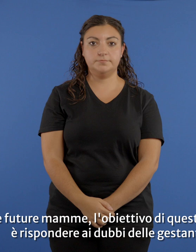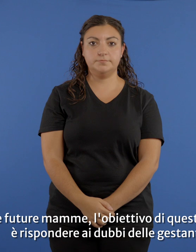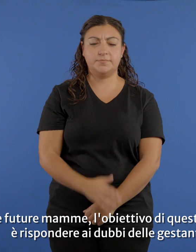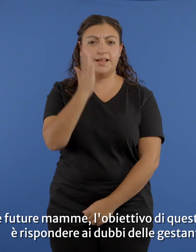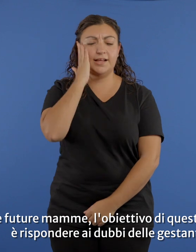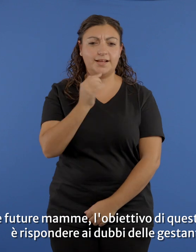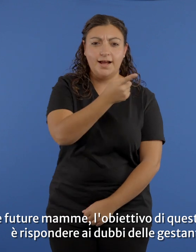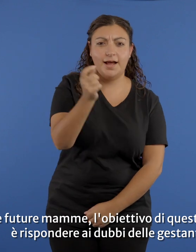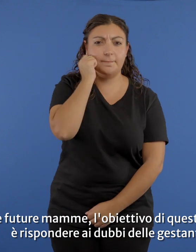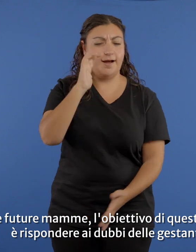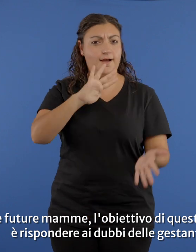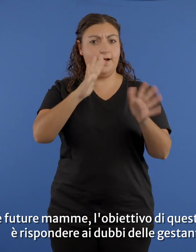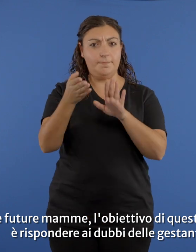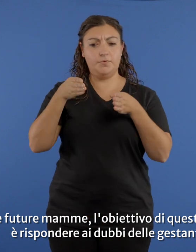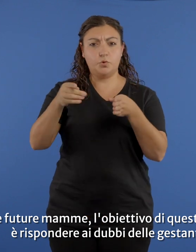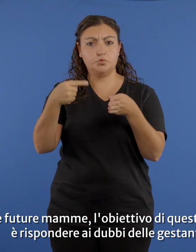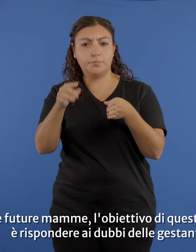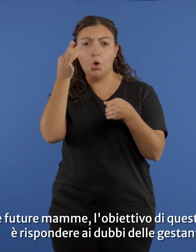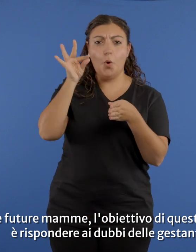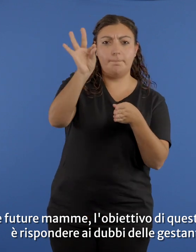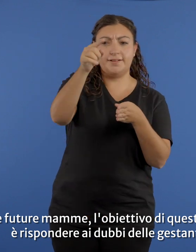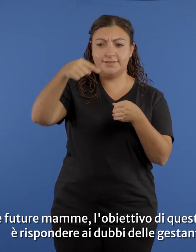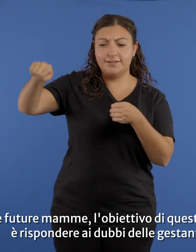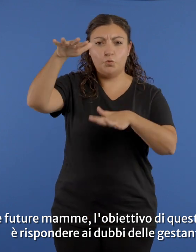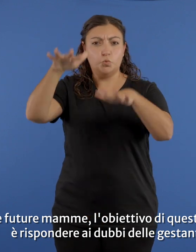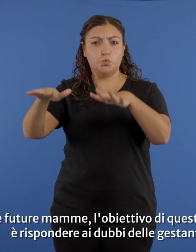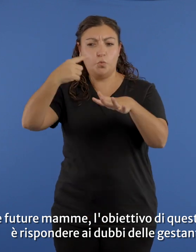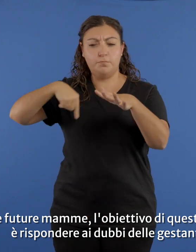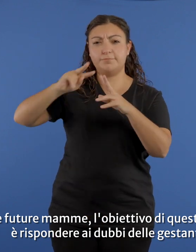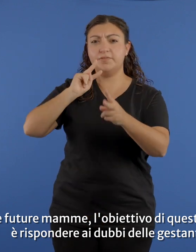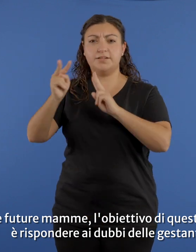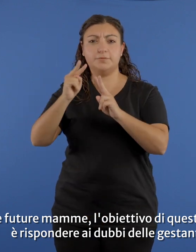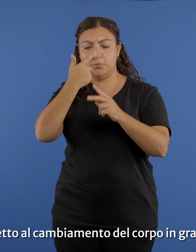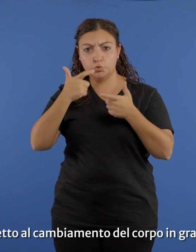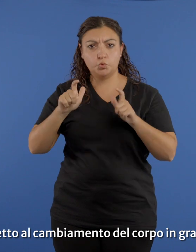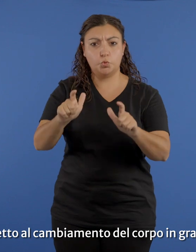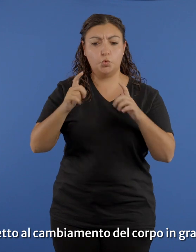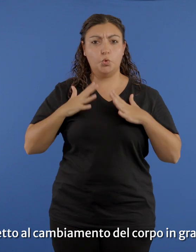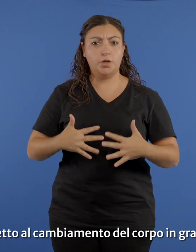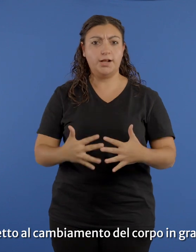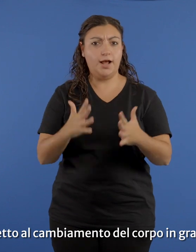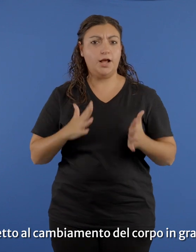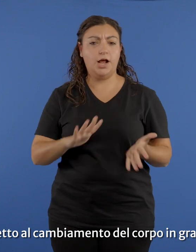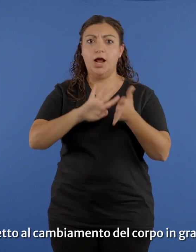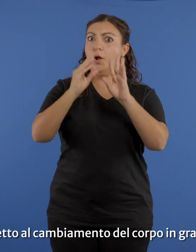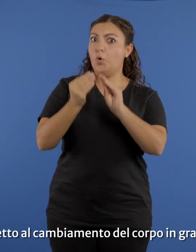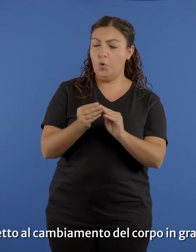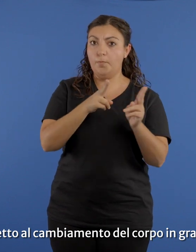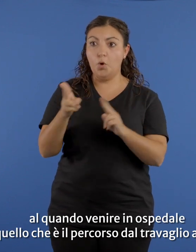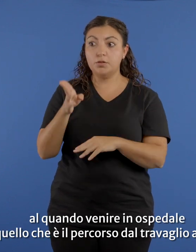Care future mamme, l'obiettivo di questo corso è rispondere ai dubbi delle gestanti rispetto al cambiamento del corpo in gravidanza, al